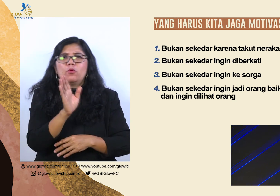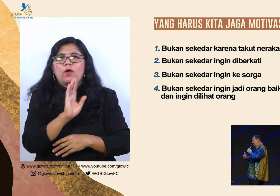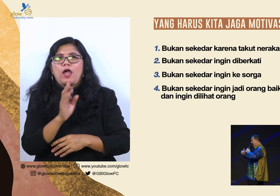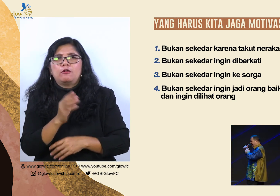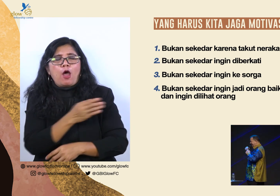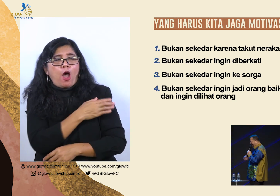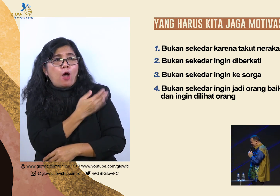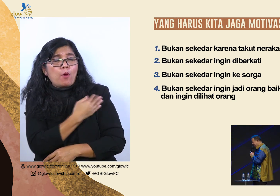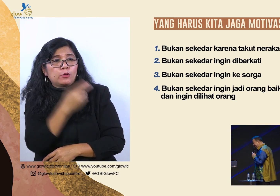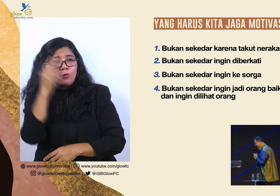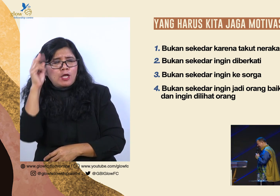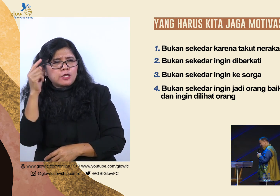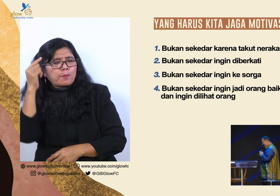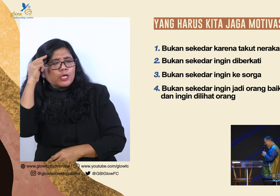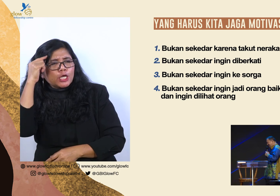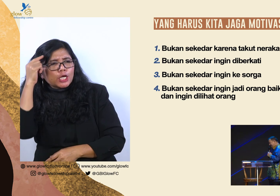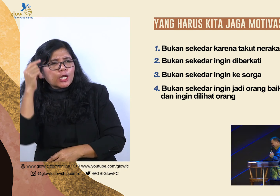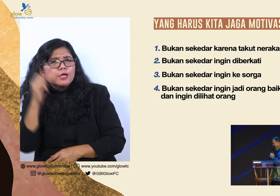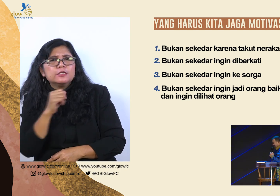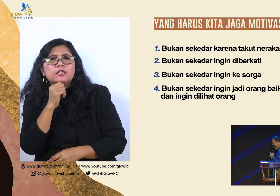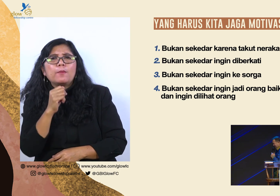siapa yang terbaik diantara kami.